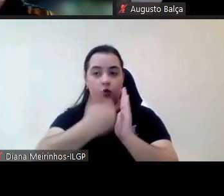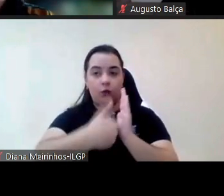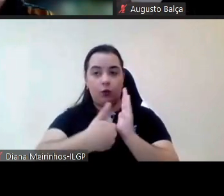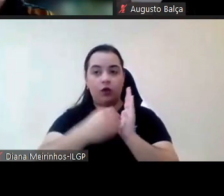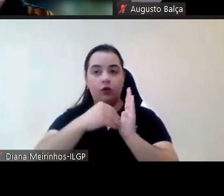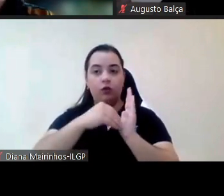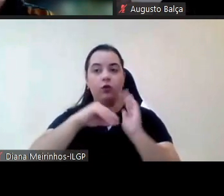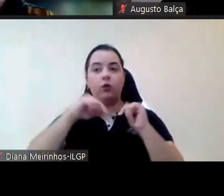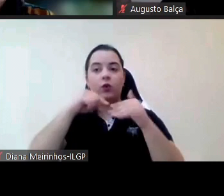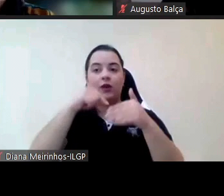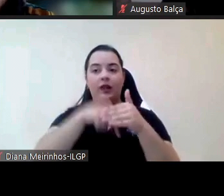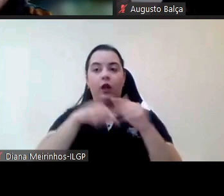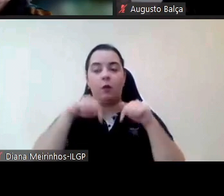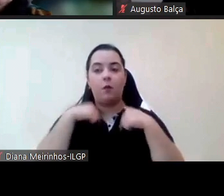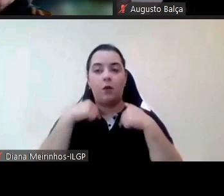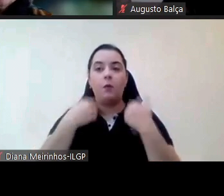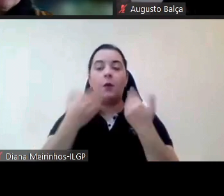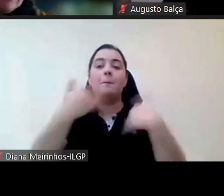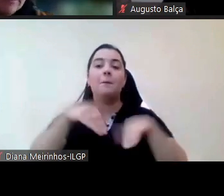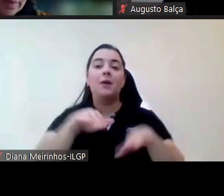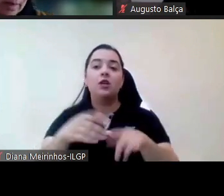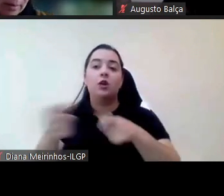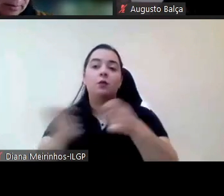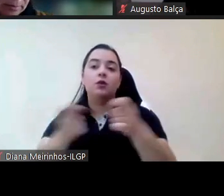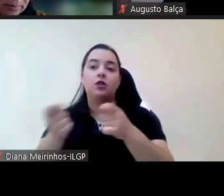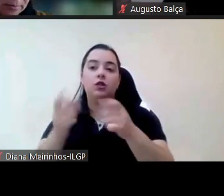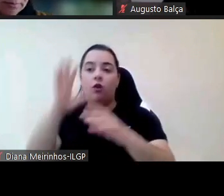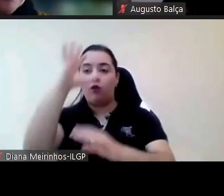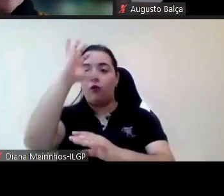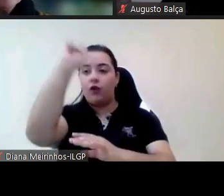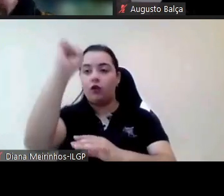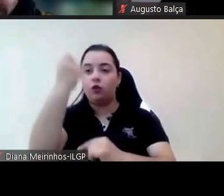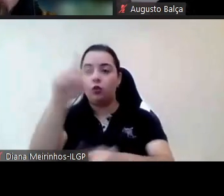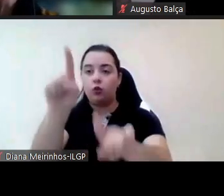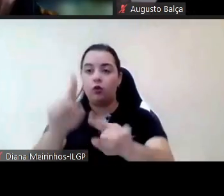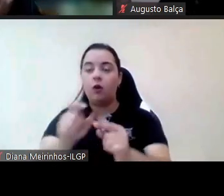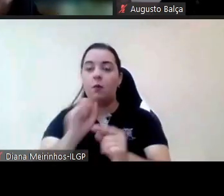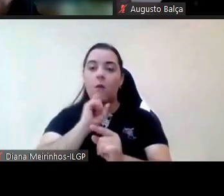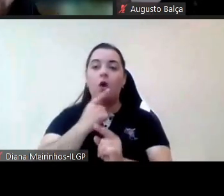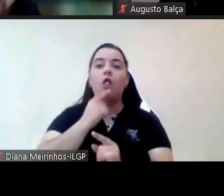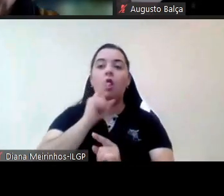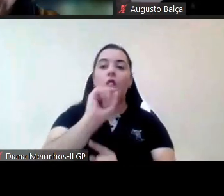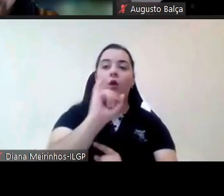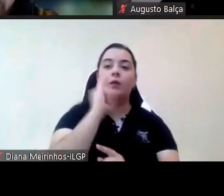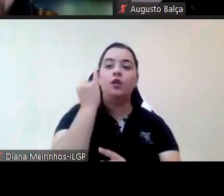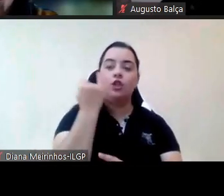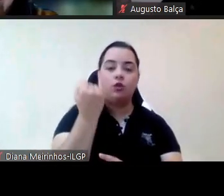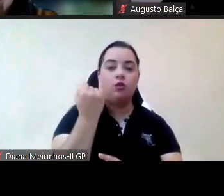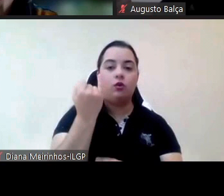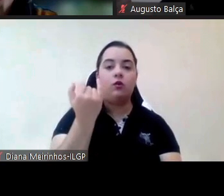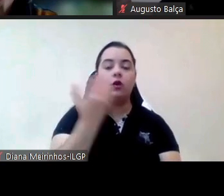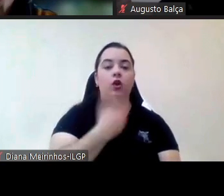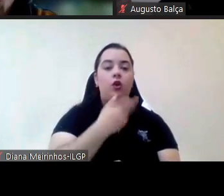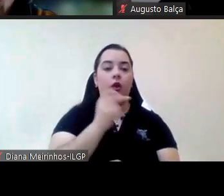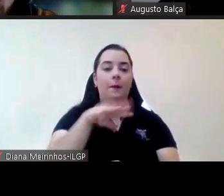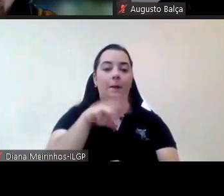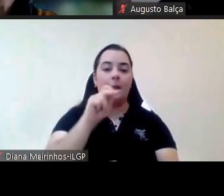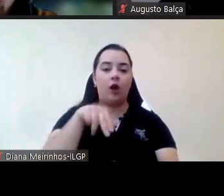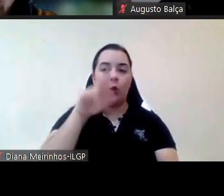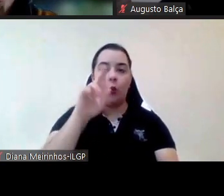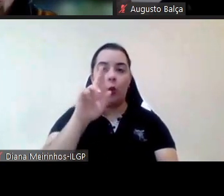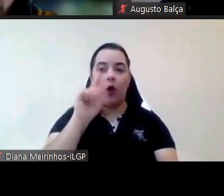governamental não é apesar de se chamar Instituto a doutora Manuel Lianes e os fundadores na altura